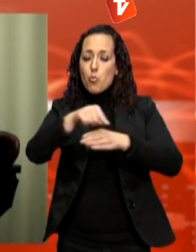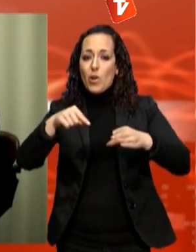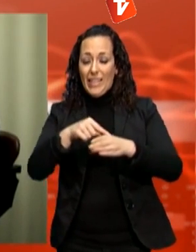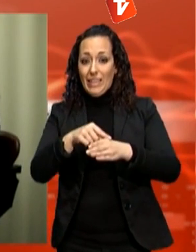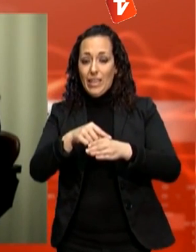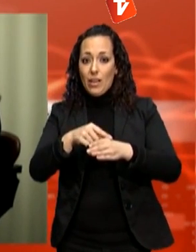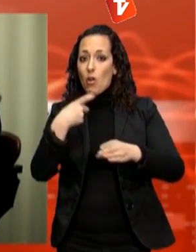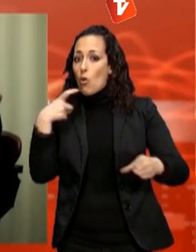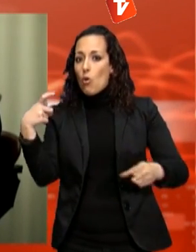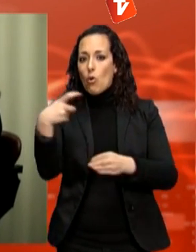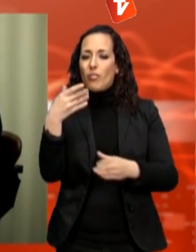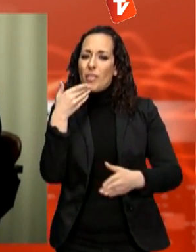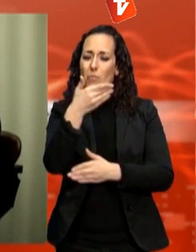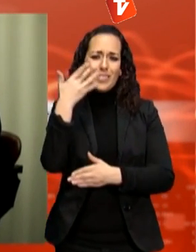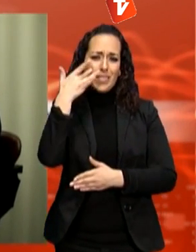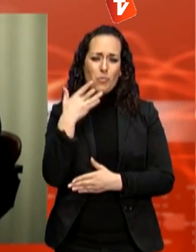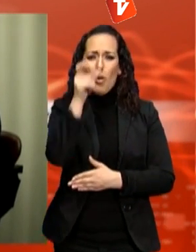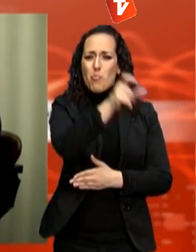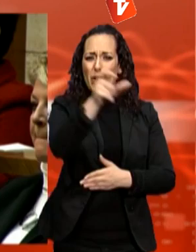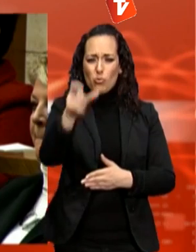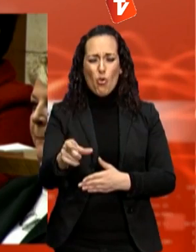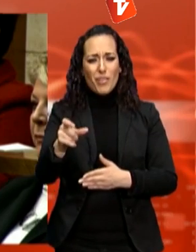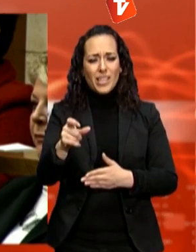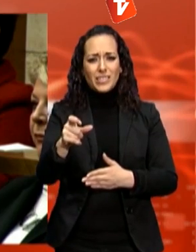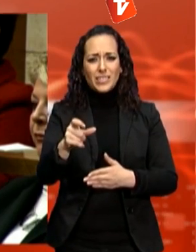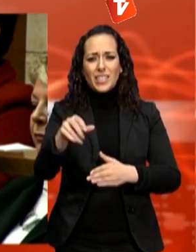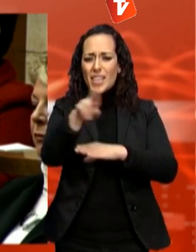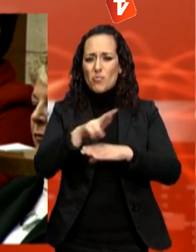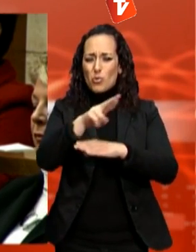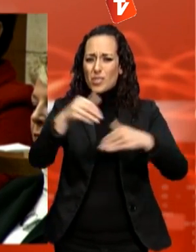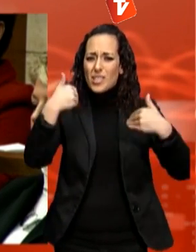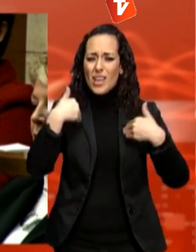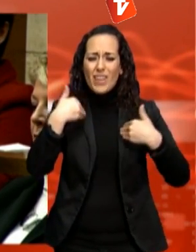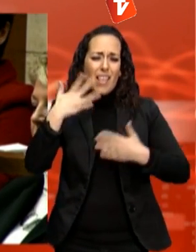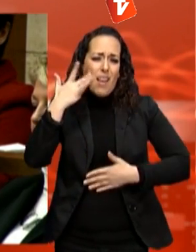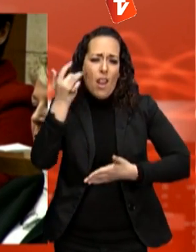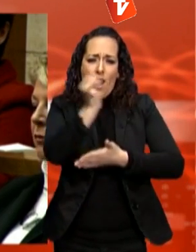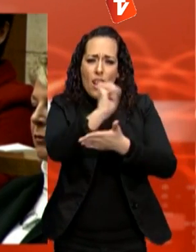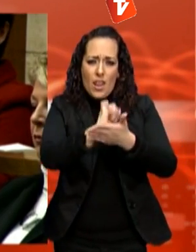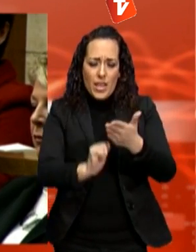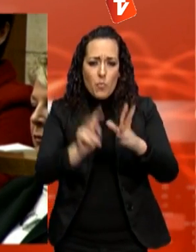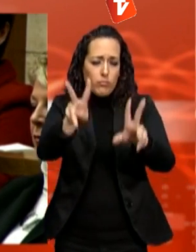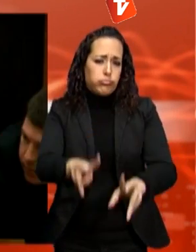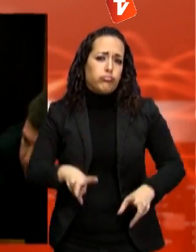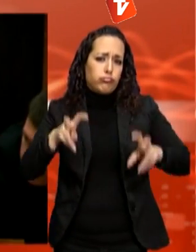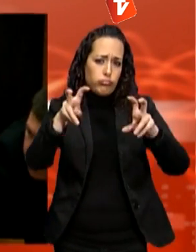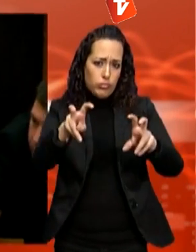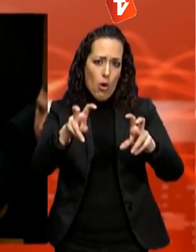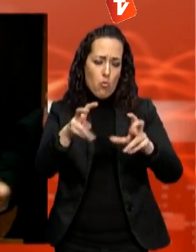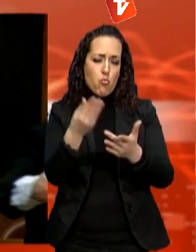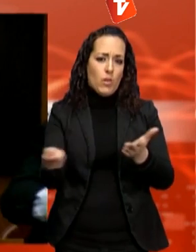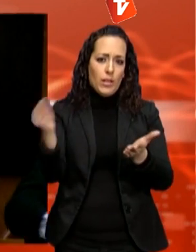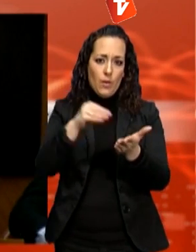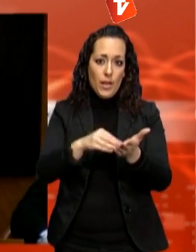càrrecs de confiança a imputats. Dubten que Sánchez posi fi a l'anomenat Estil Bustos i amenacen amb una moció de censura si no gira full. Just